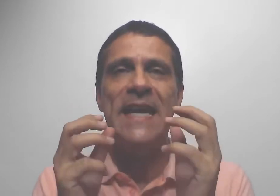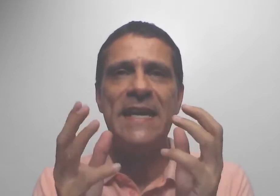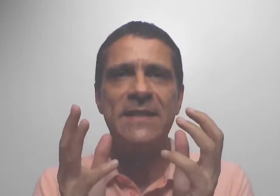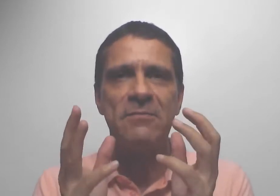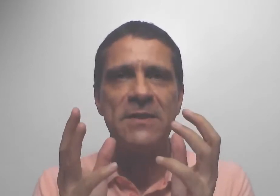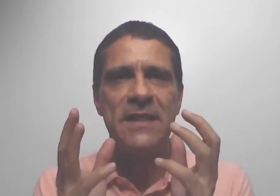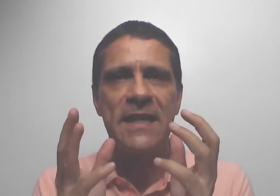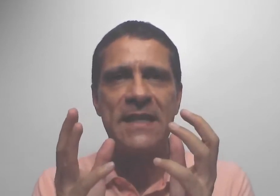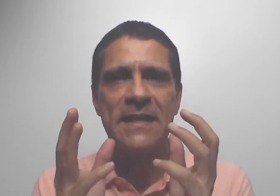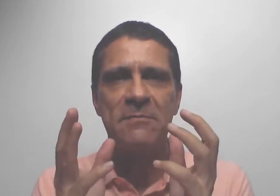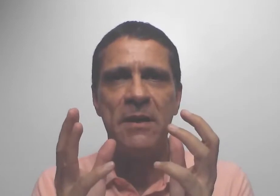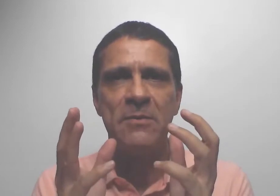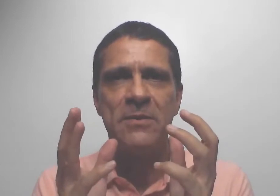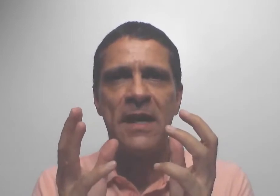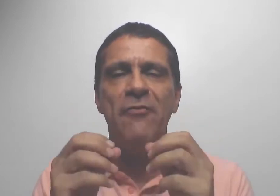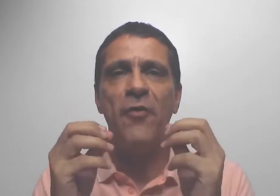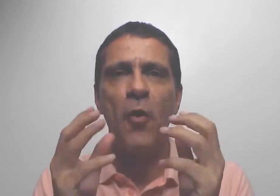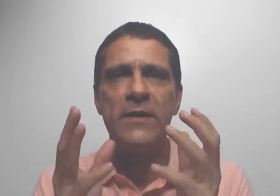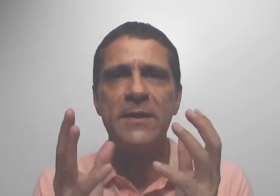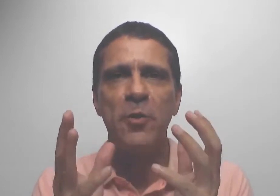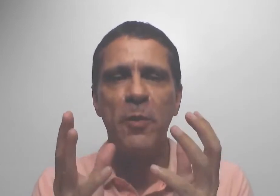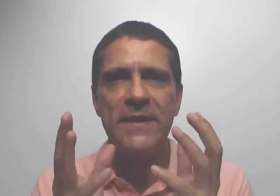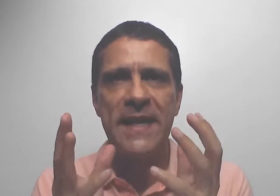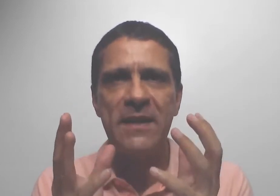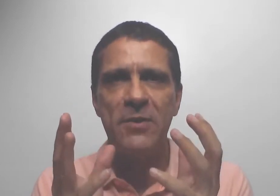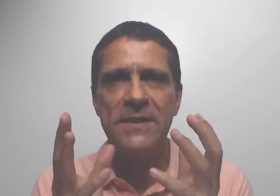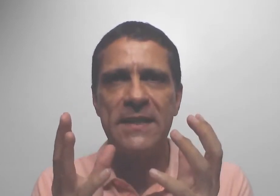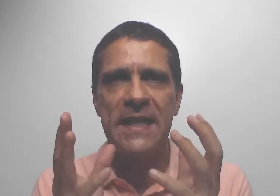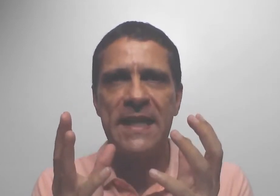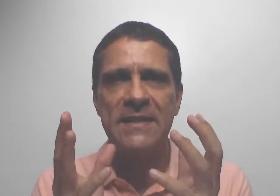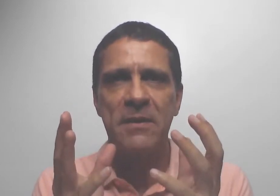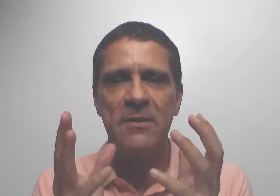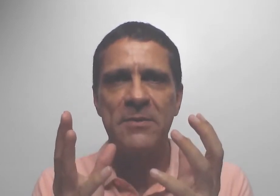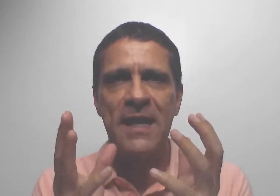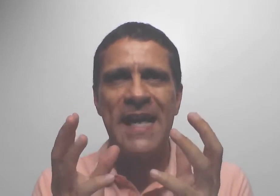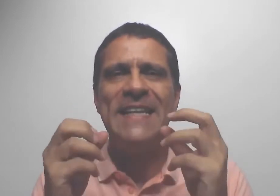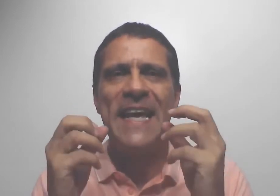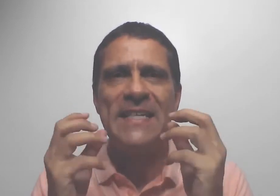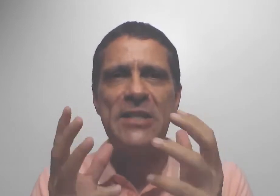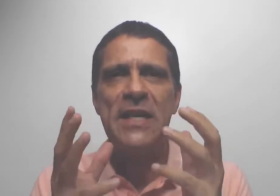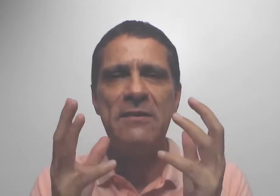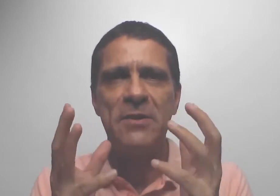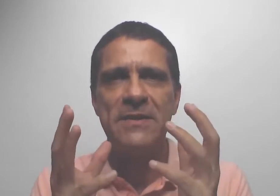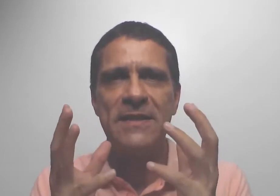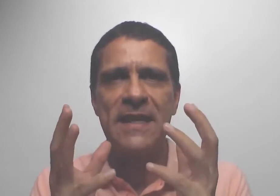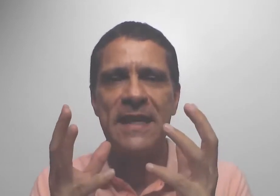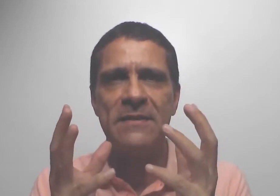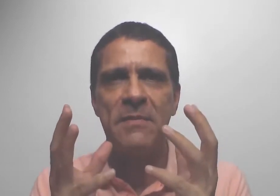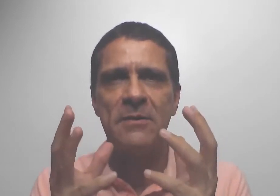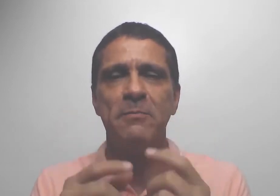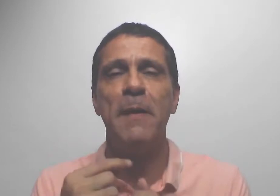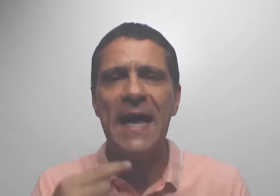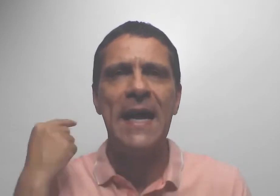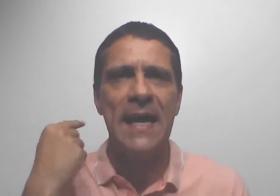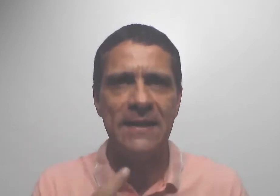riqueza você tem nas mãos. A força e o poder que você tem nas mãos. A energia que você tem nas mãos para a